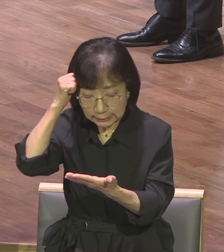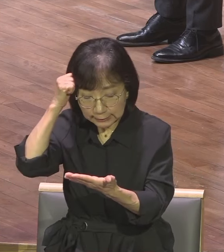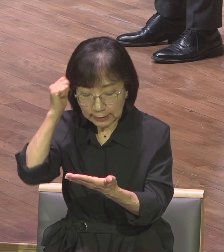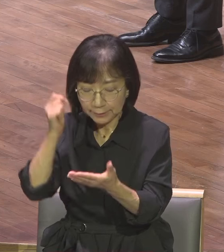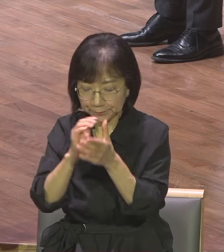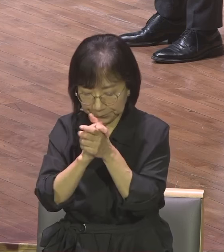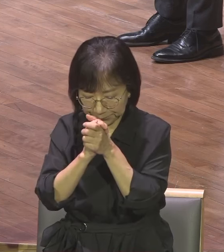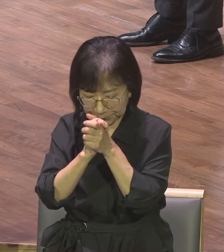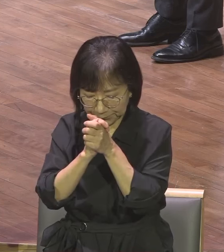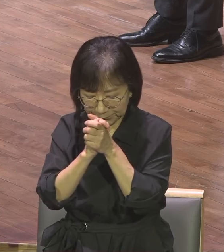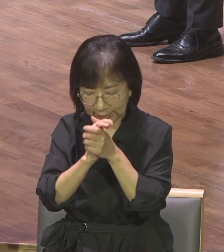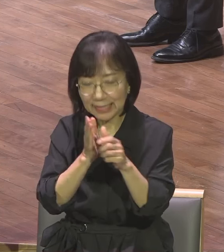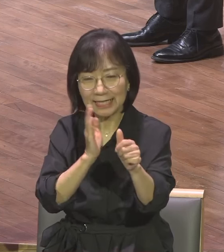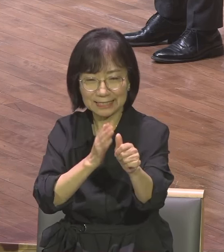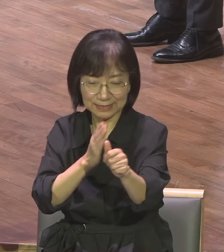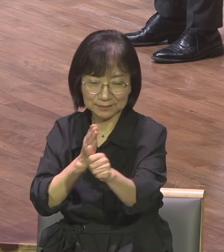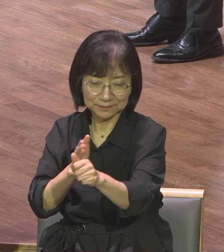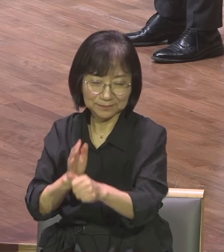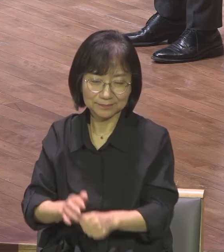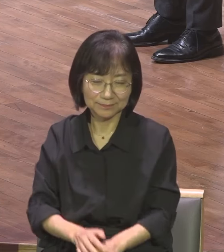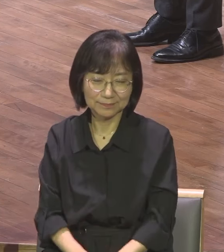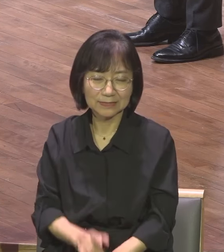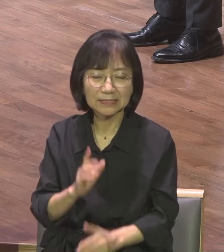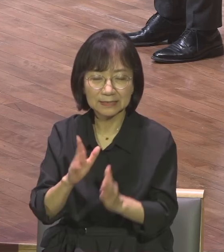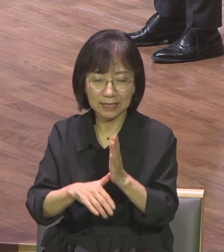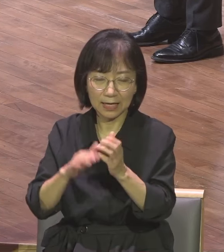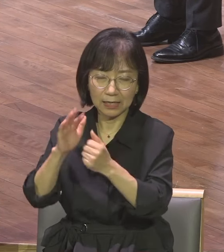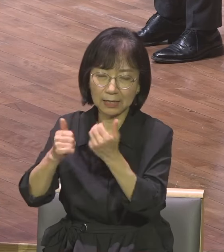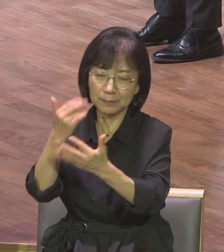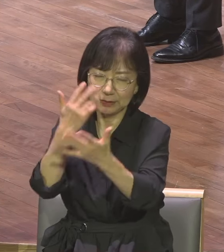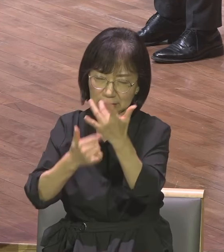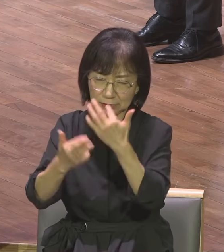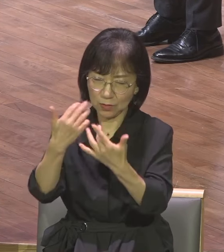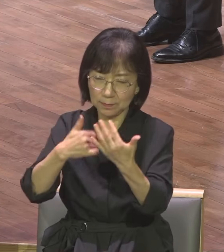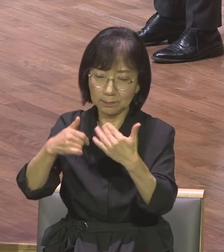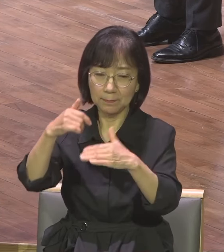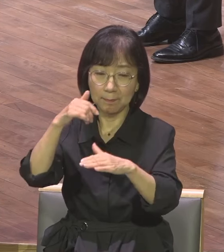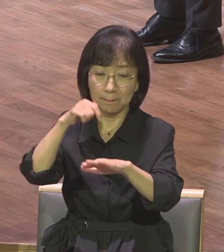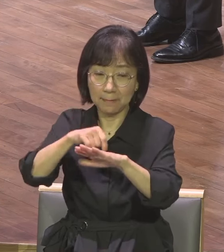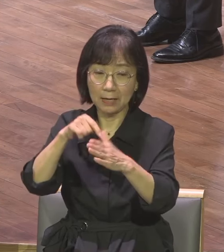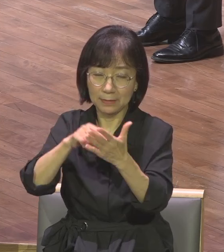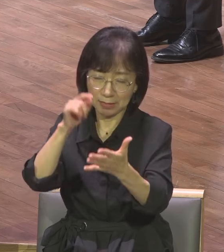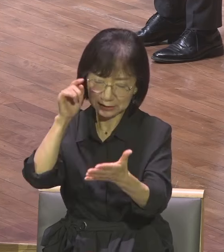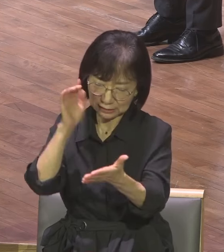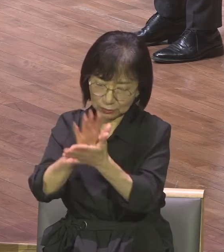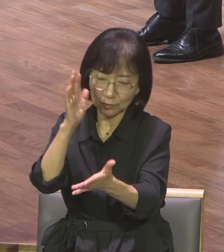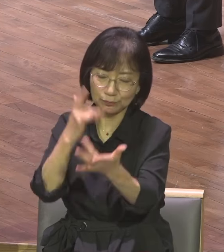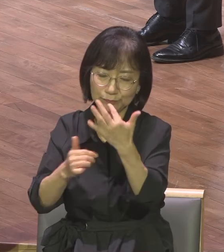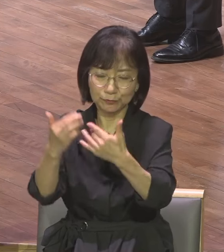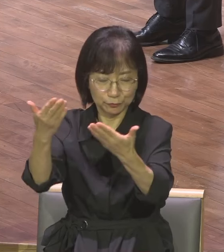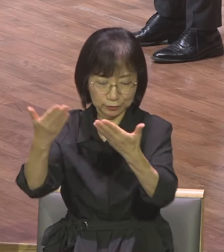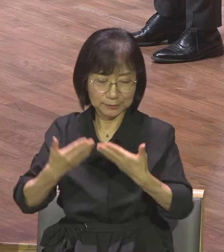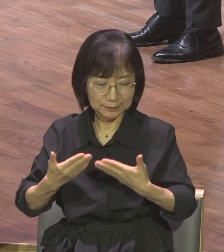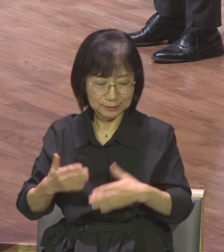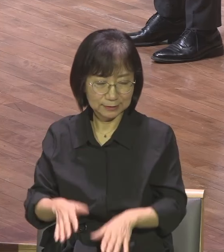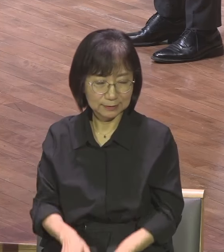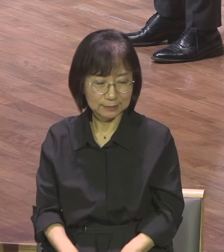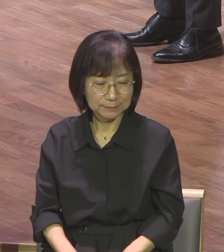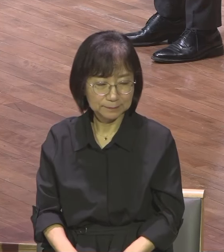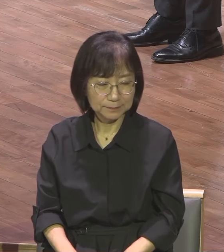그런 하나님의 불이 임합니다 오늘 이 시간에 우리가 기도할 때 정말로 오른손을 들고 하나님